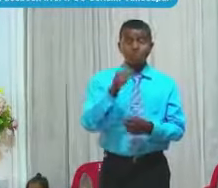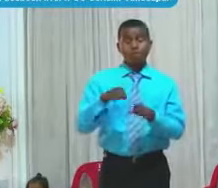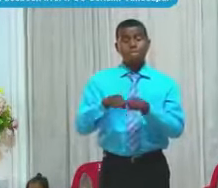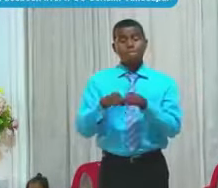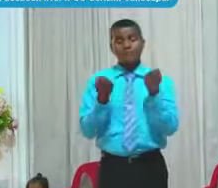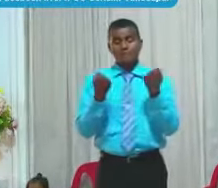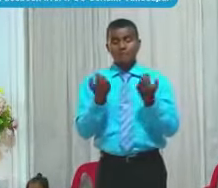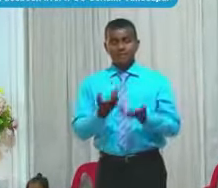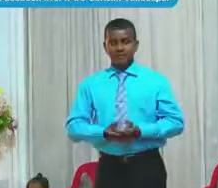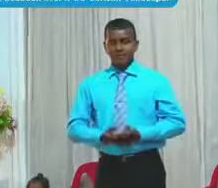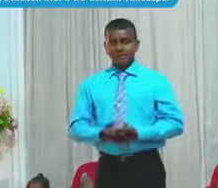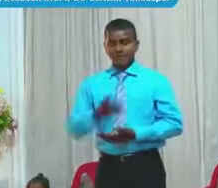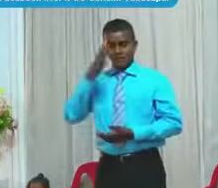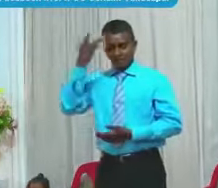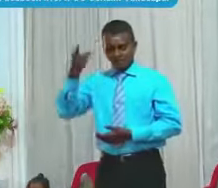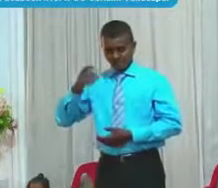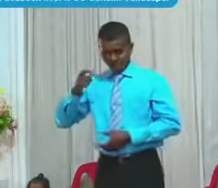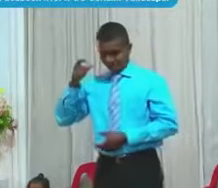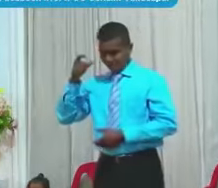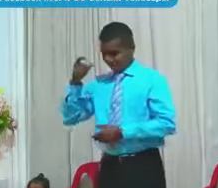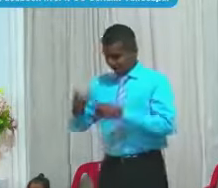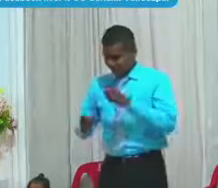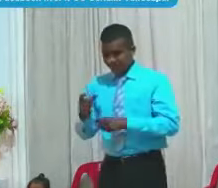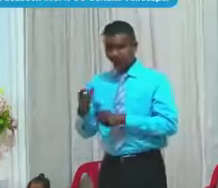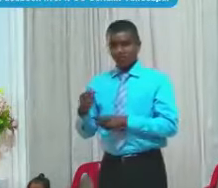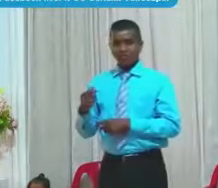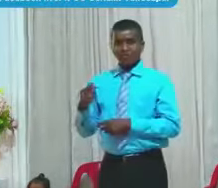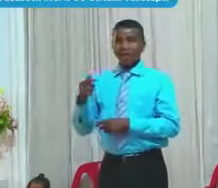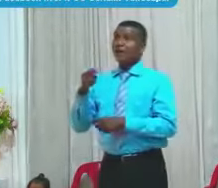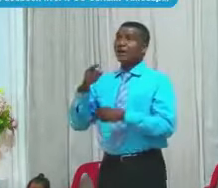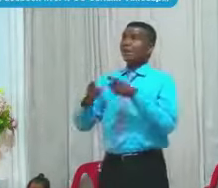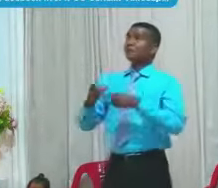Porque el ser humano No puede causarle Daño a Dios